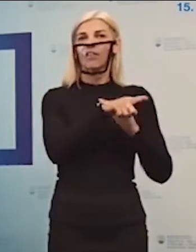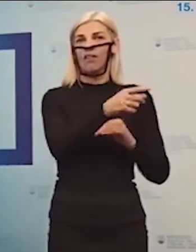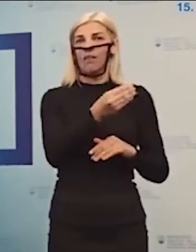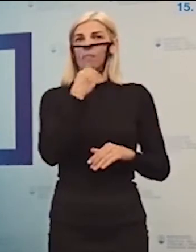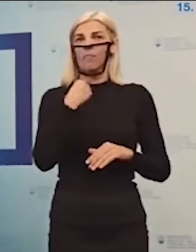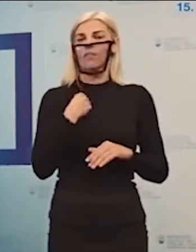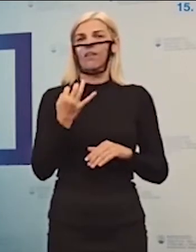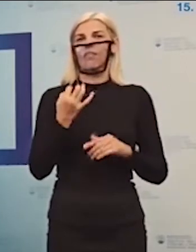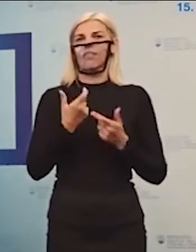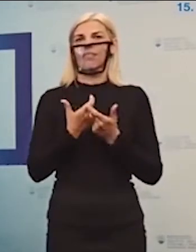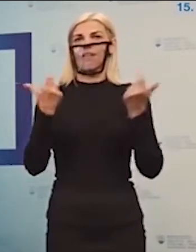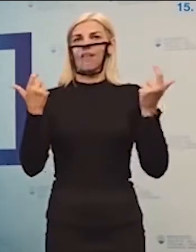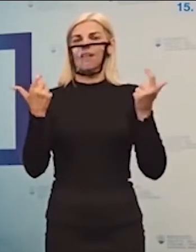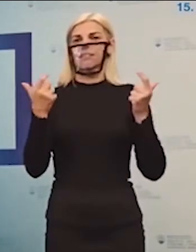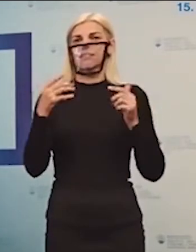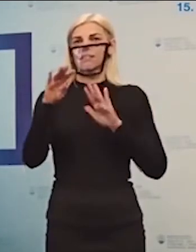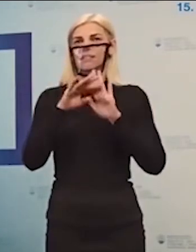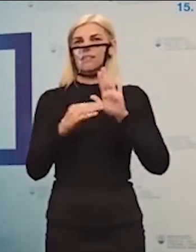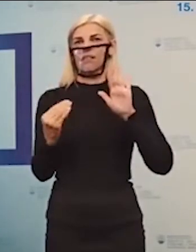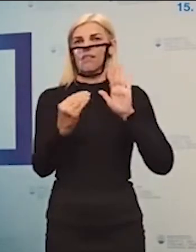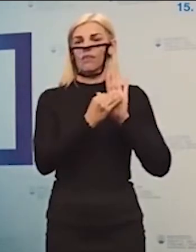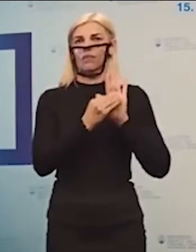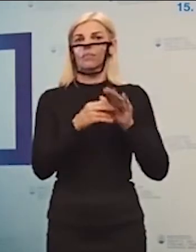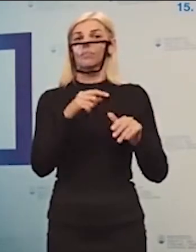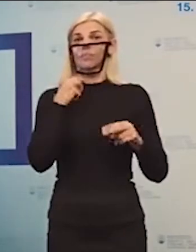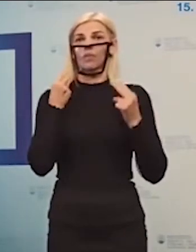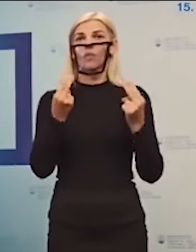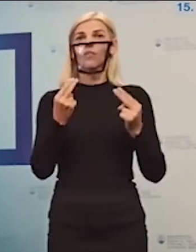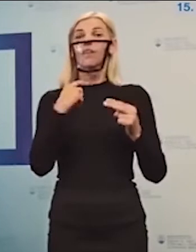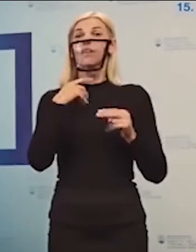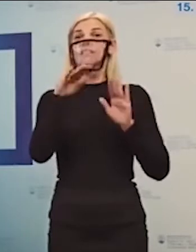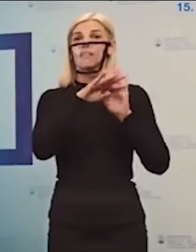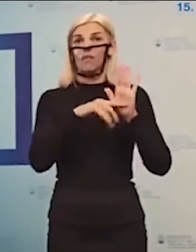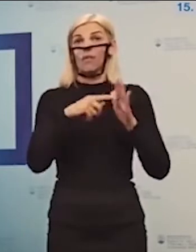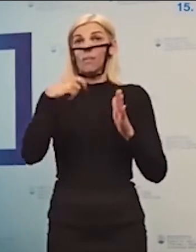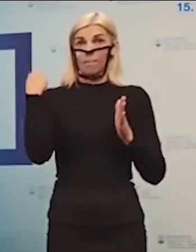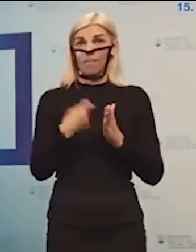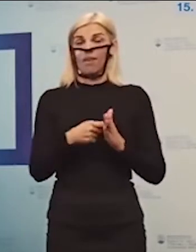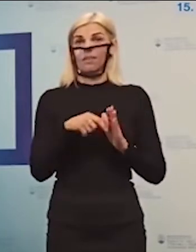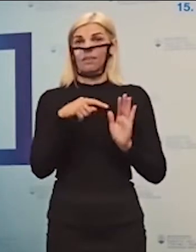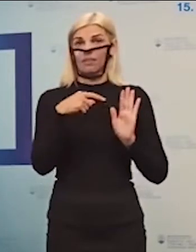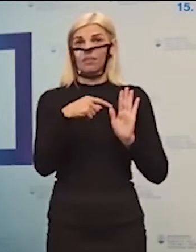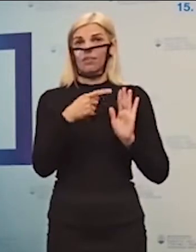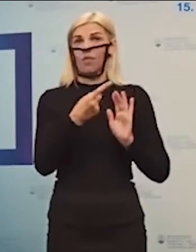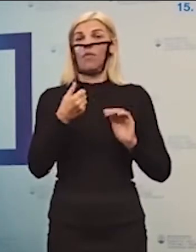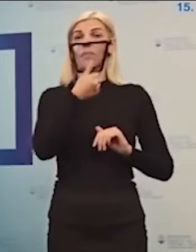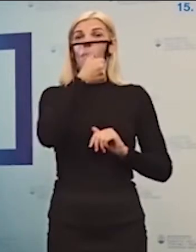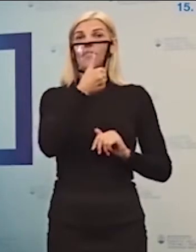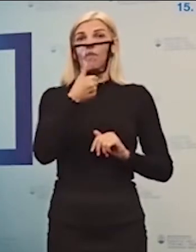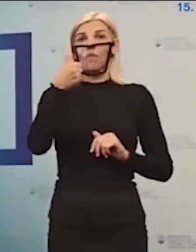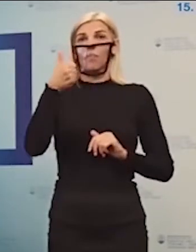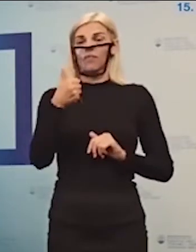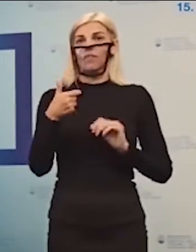prijatý minulý rok, je dôležité, že keď zákon platí, aj keď zákon platí od 1.1